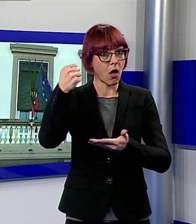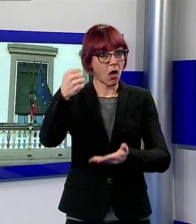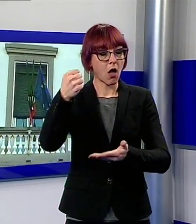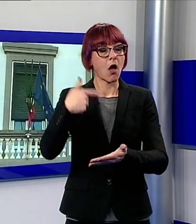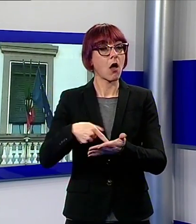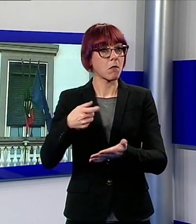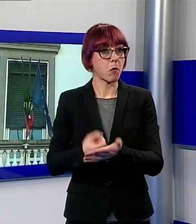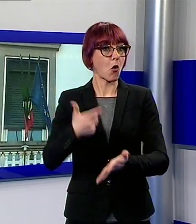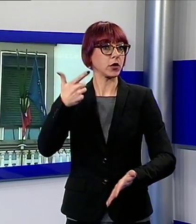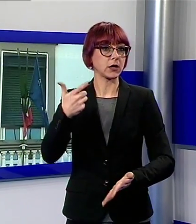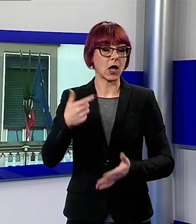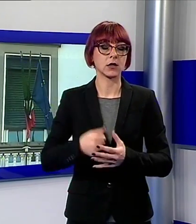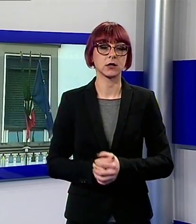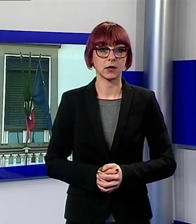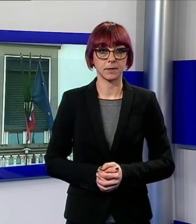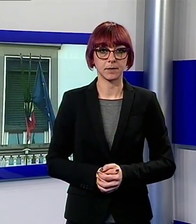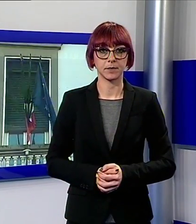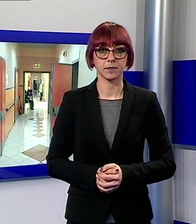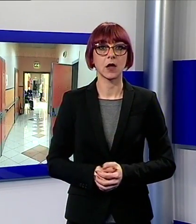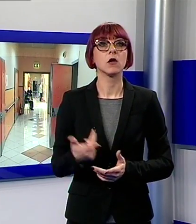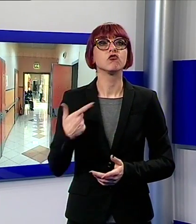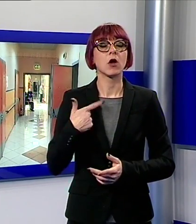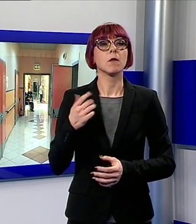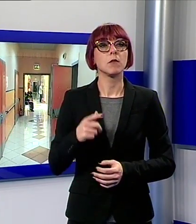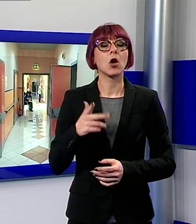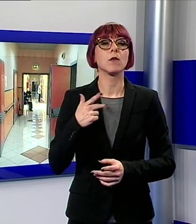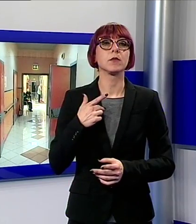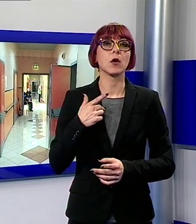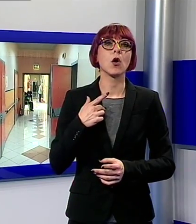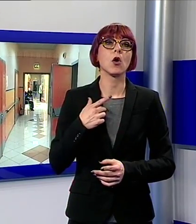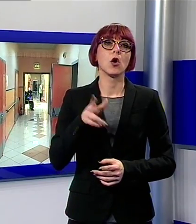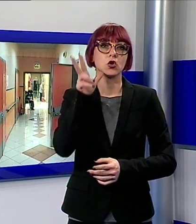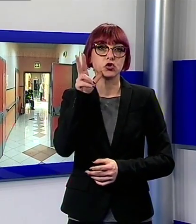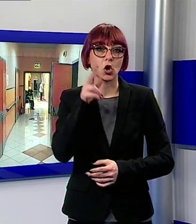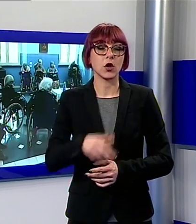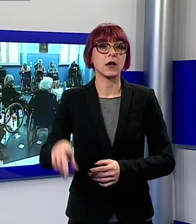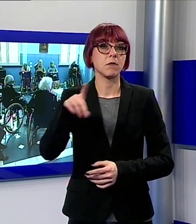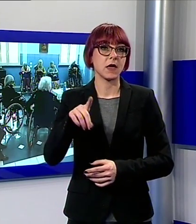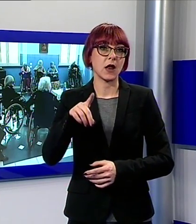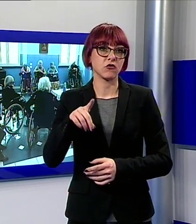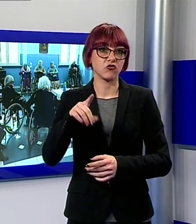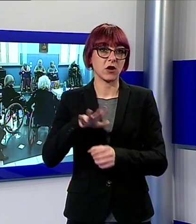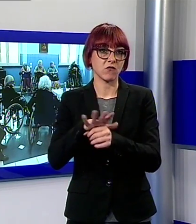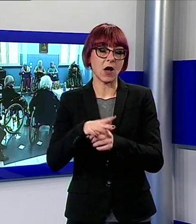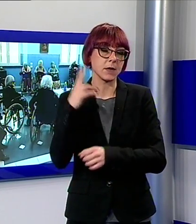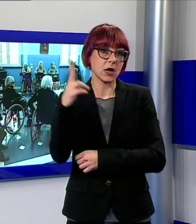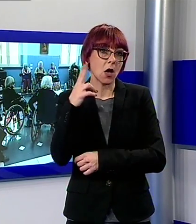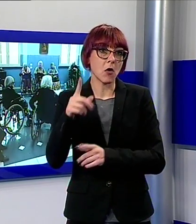donazione solo all'apertura del testamento della vedova del senatore Pieraccini La prima notizia che io l'ho avuta l'ho avuta dal notaio